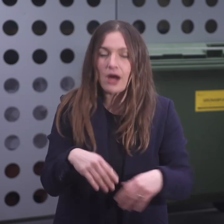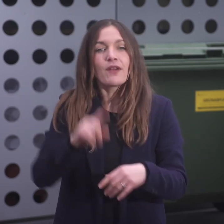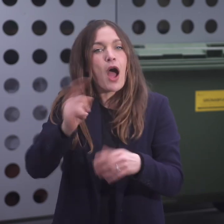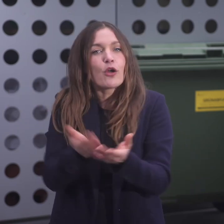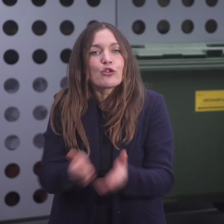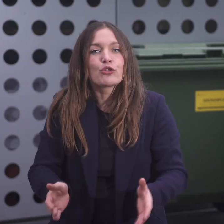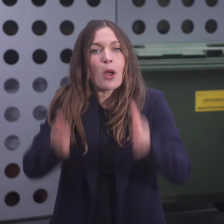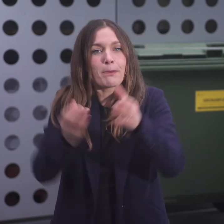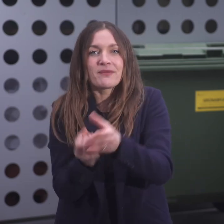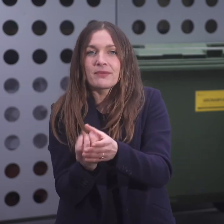pflanzenfressenden Tieren.